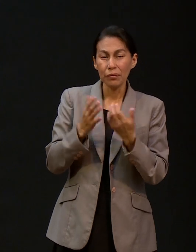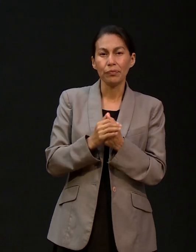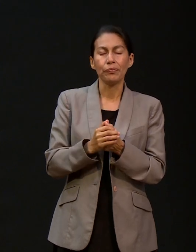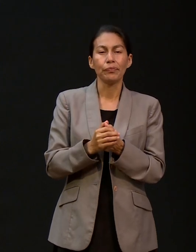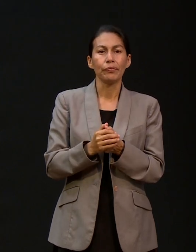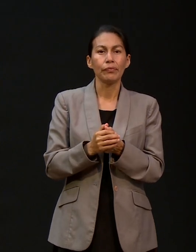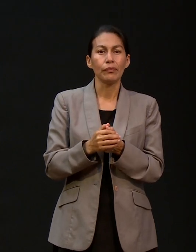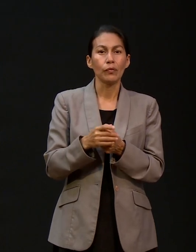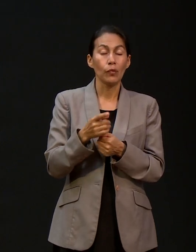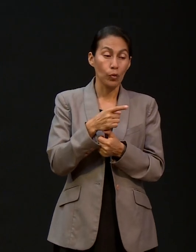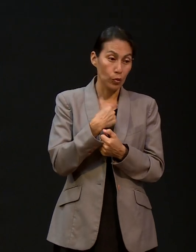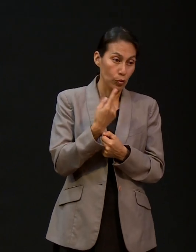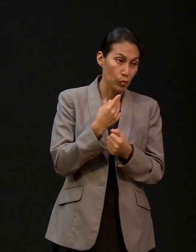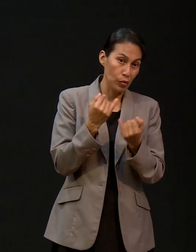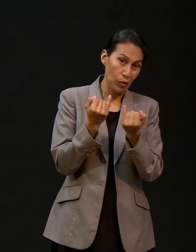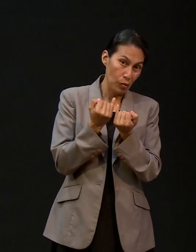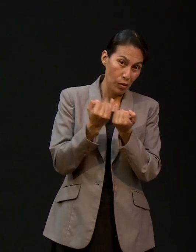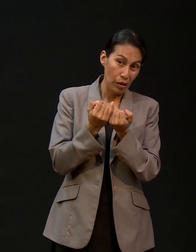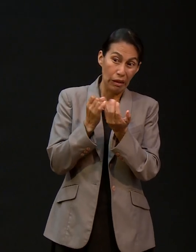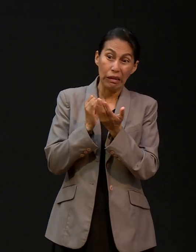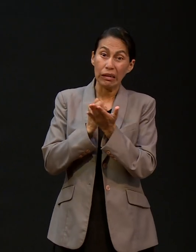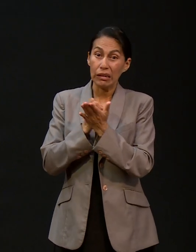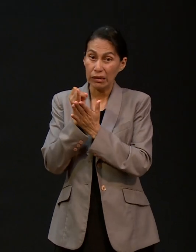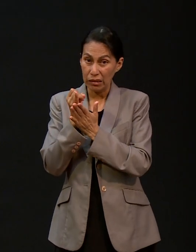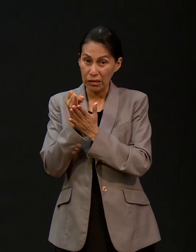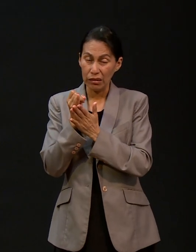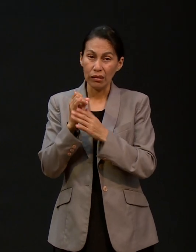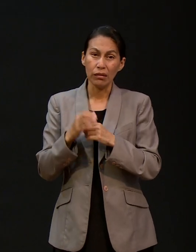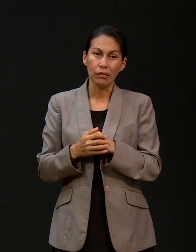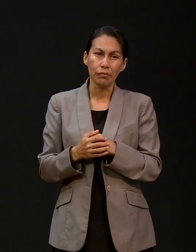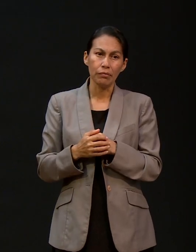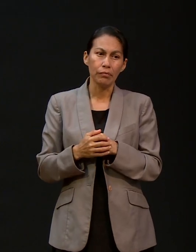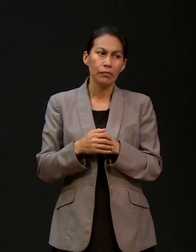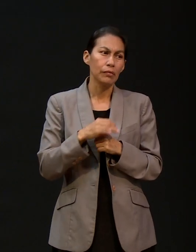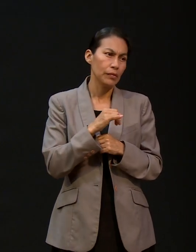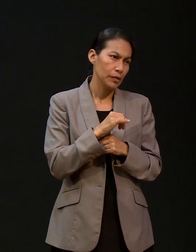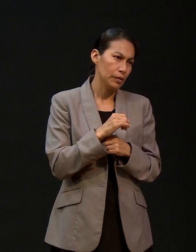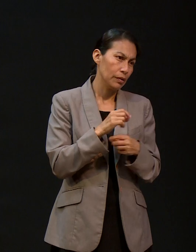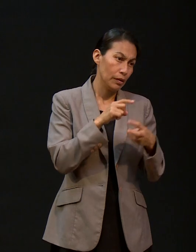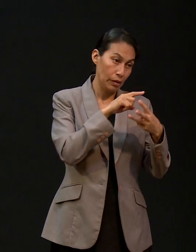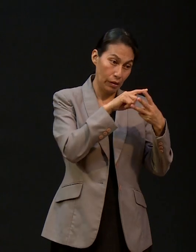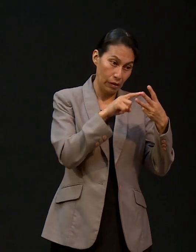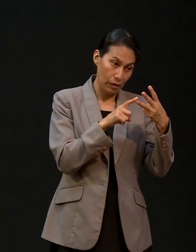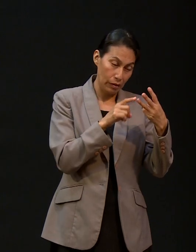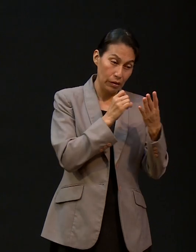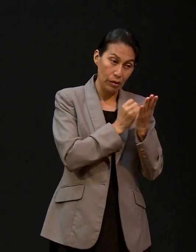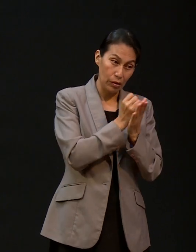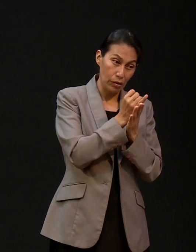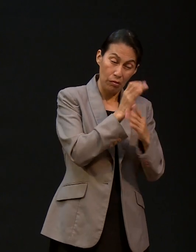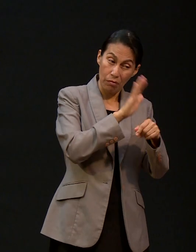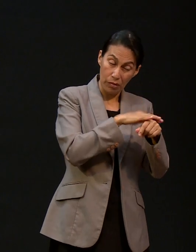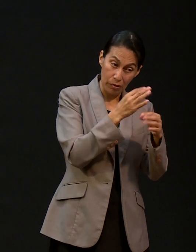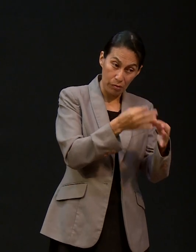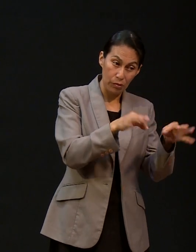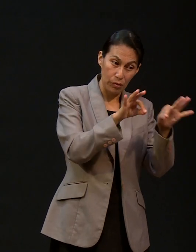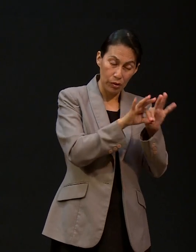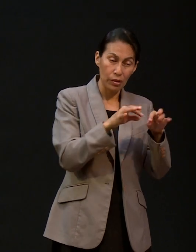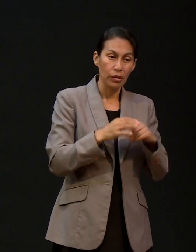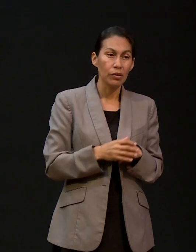vidas. Y a nosotros nos tocó también tomar una decisión en ese sentido. Sí, las clásicas tres decisiones más